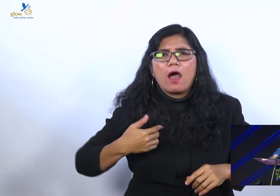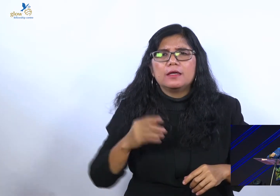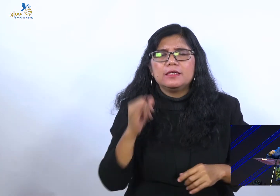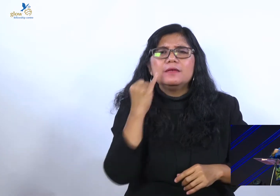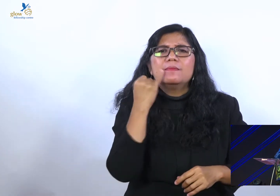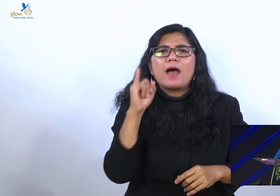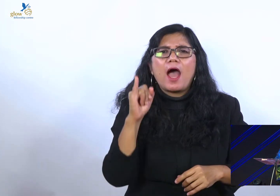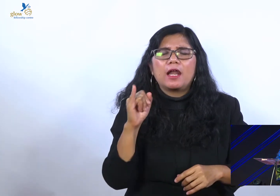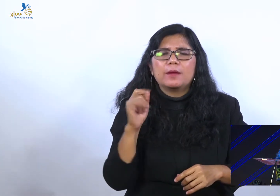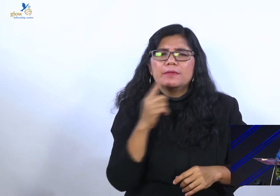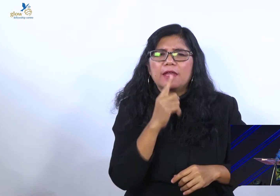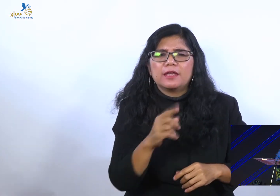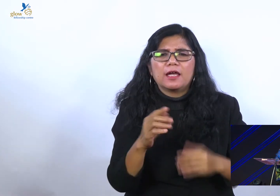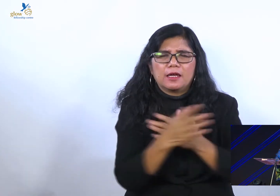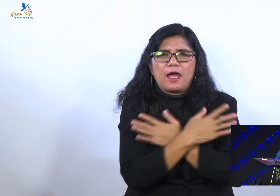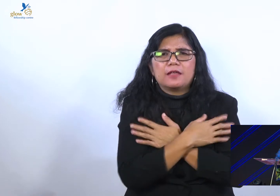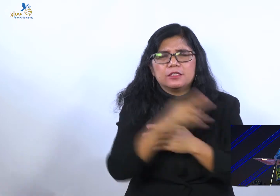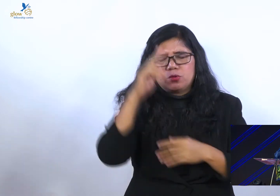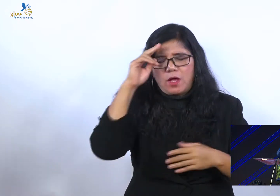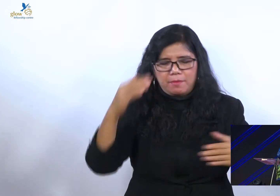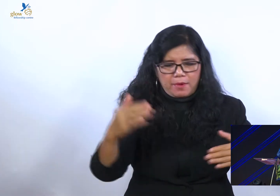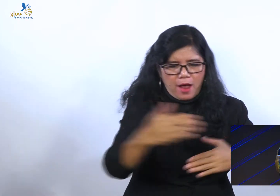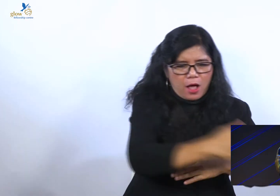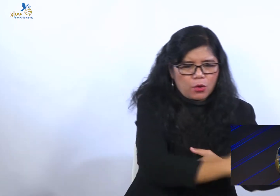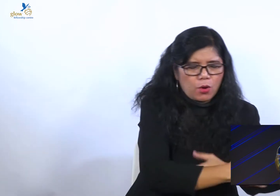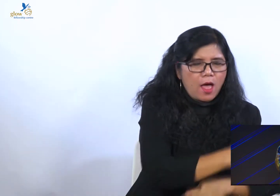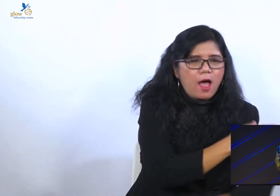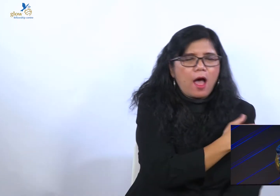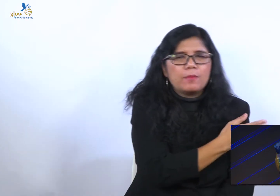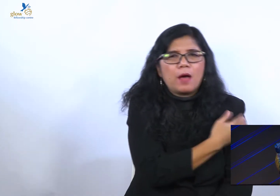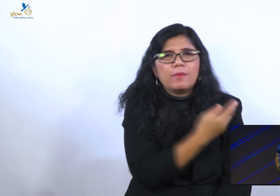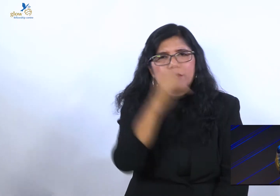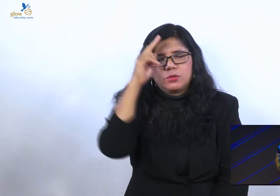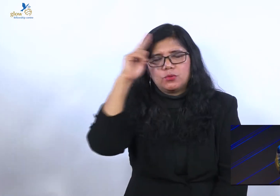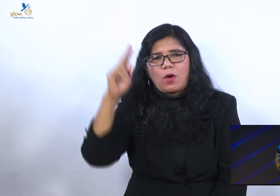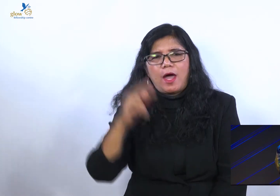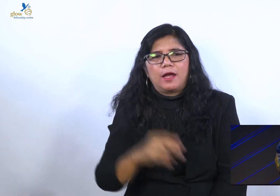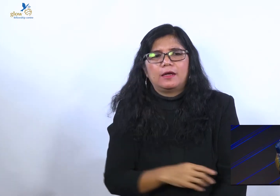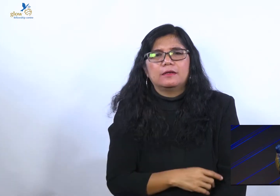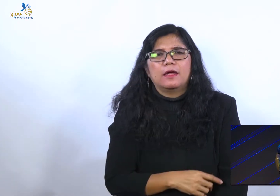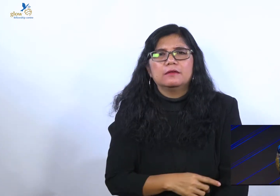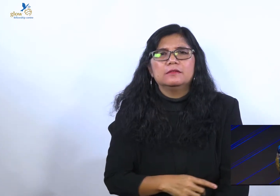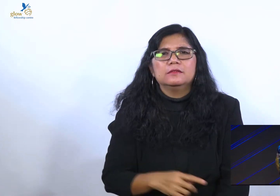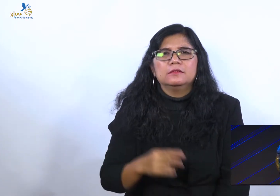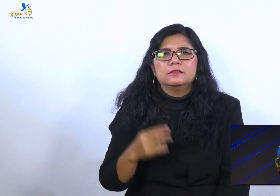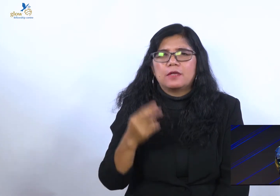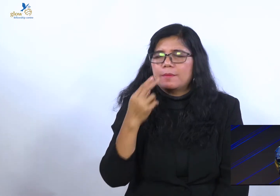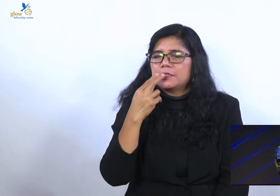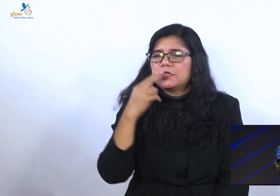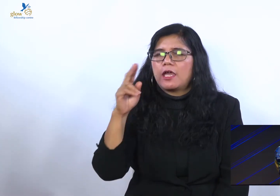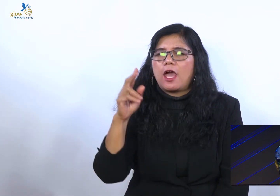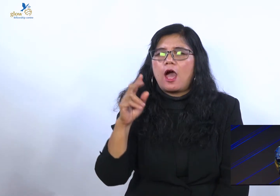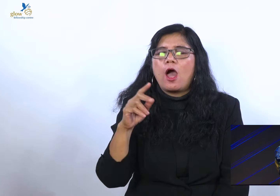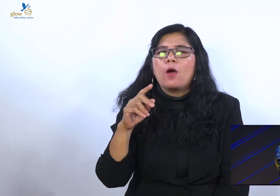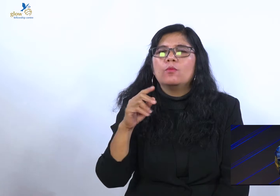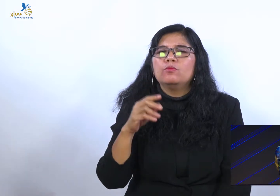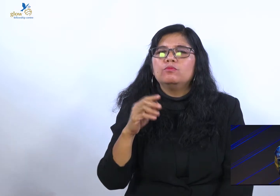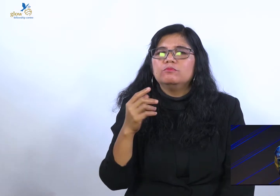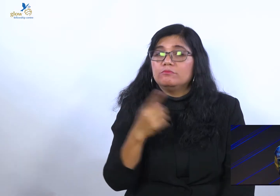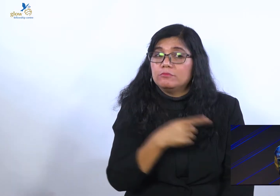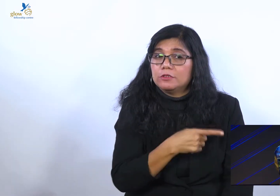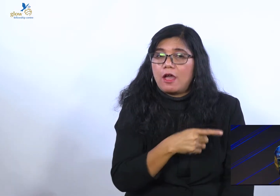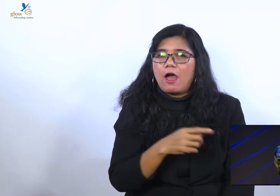iman, tapi dia juga merangkul hamba-hamba Tuhan. Dia membela iman, tapi saya percaya dia punya roh yang mempersatukan tubuh